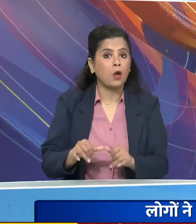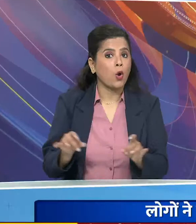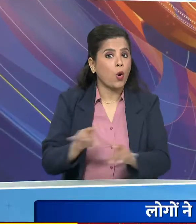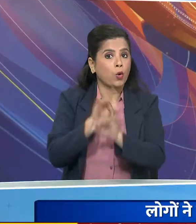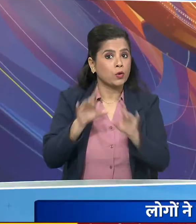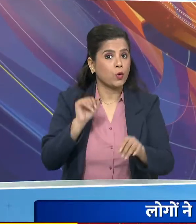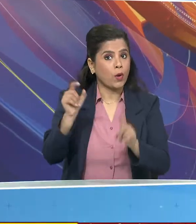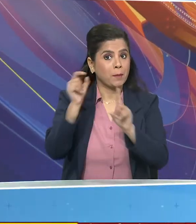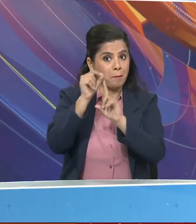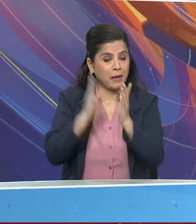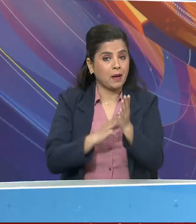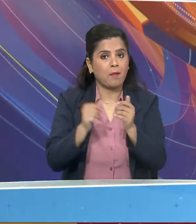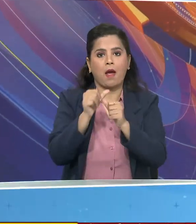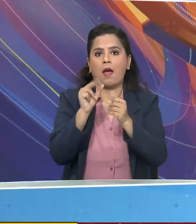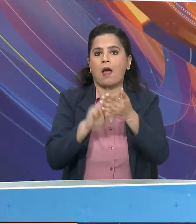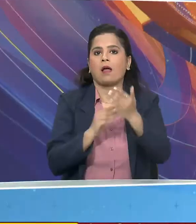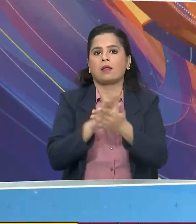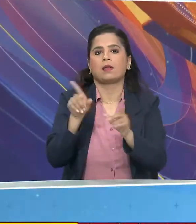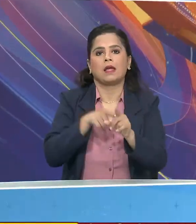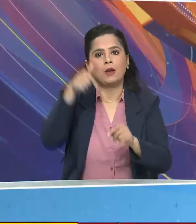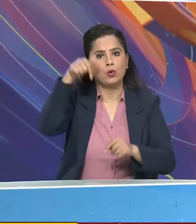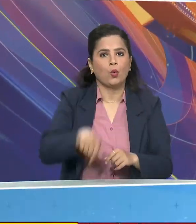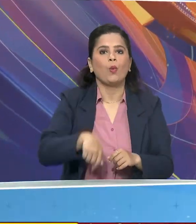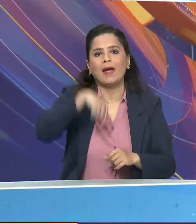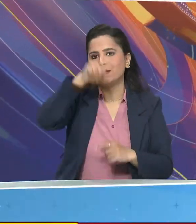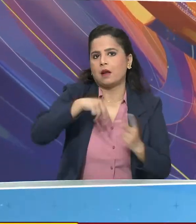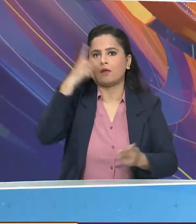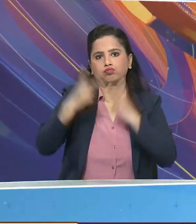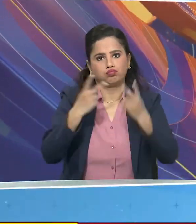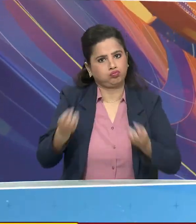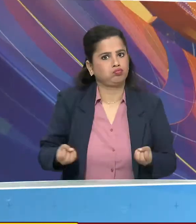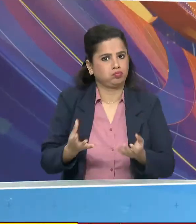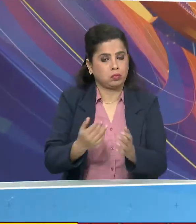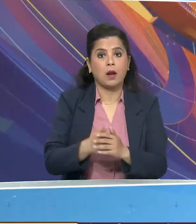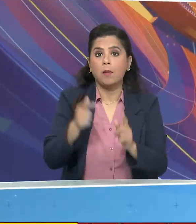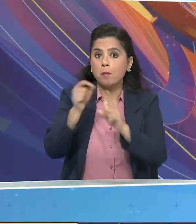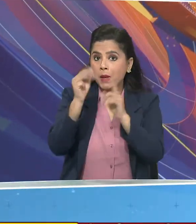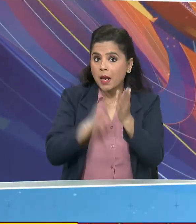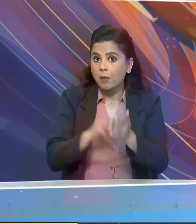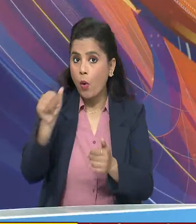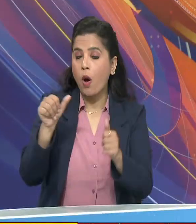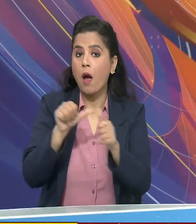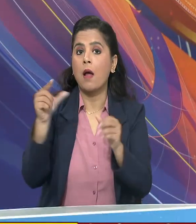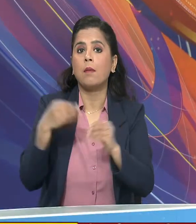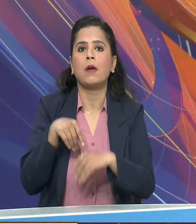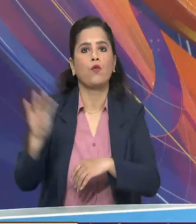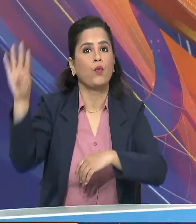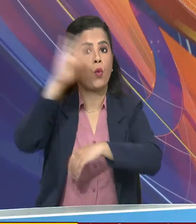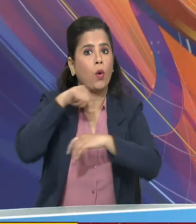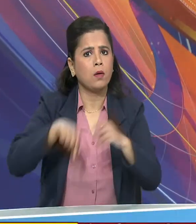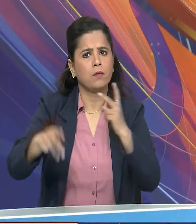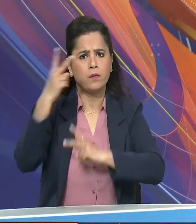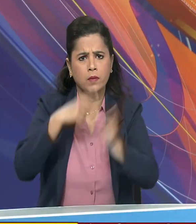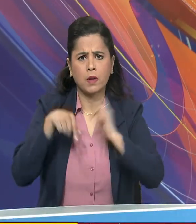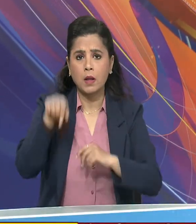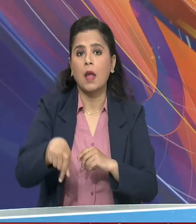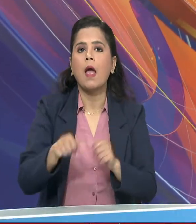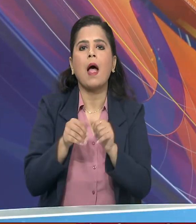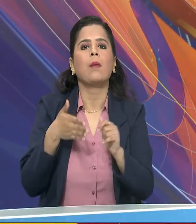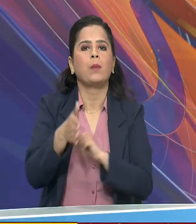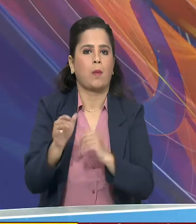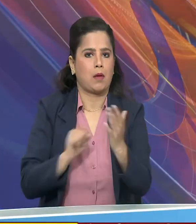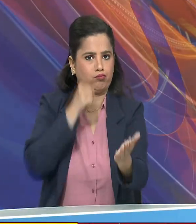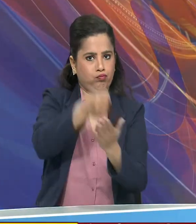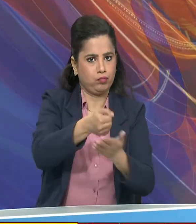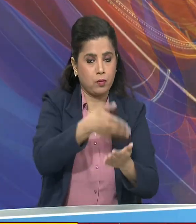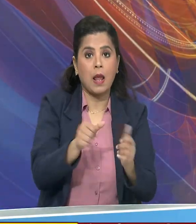अस्ट्रेला के प्रतान मंत्री आंथणी अलबनीस का आच से भारत दौरा शुरू हो रहा है। प्रधार मंत्री अल्बनीज चार दिवसी यात्रा की शुरुबात करते हुए एमदाबाद पहुंचेंगे,